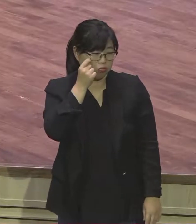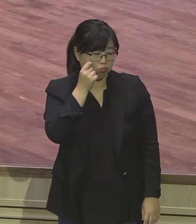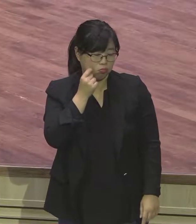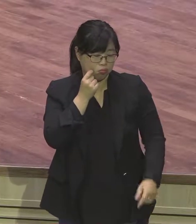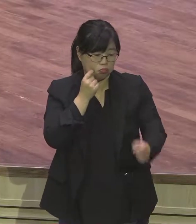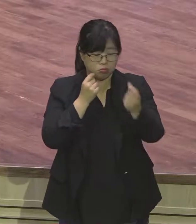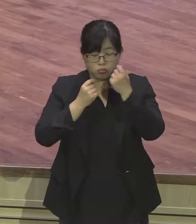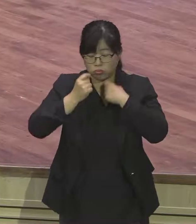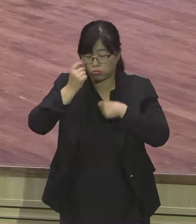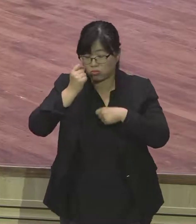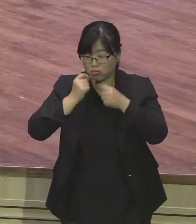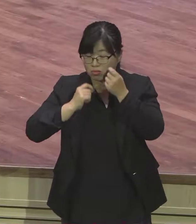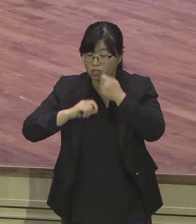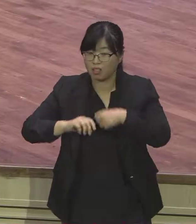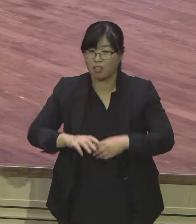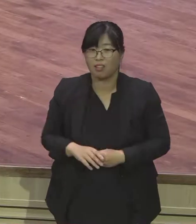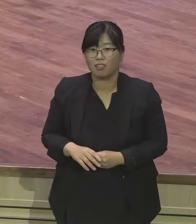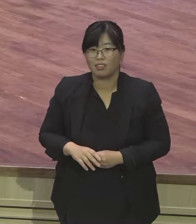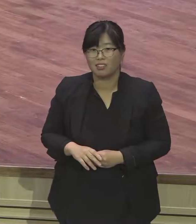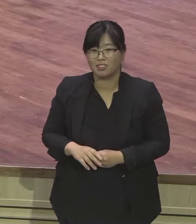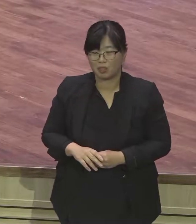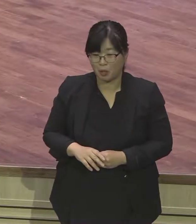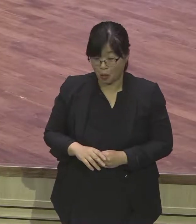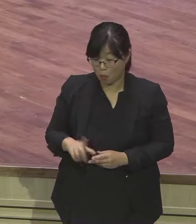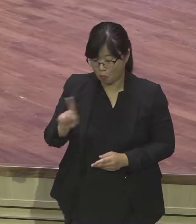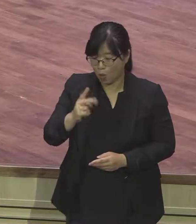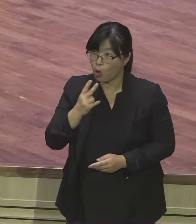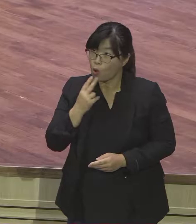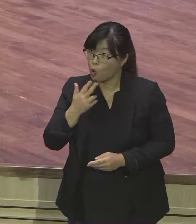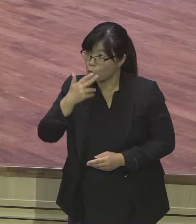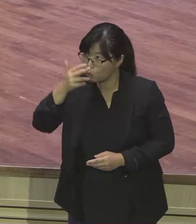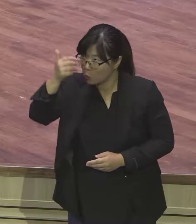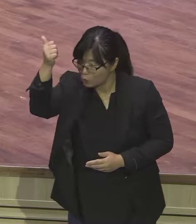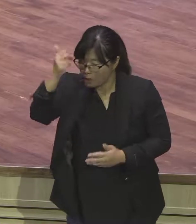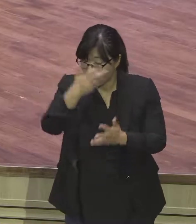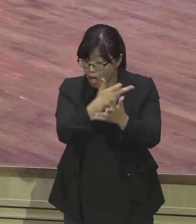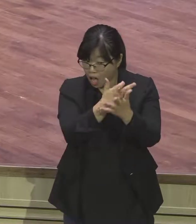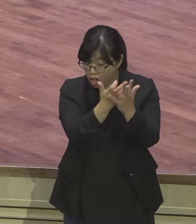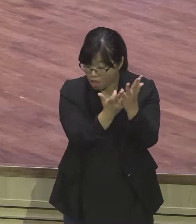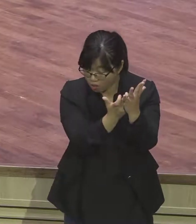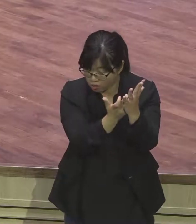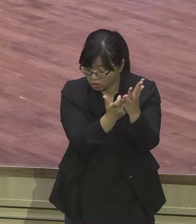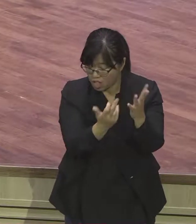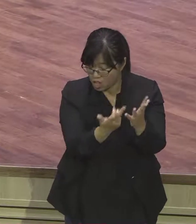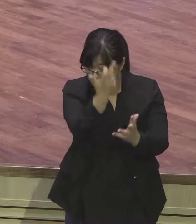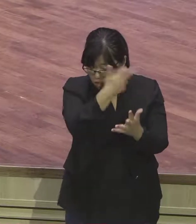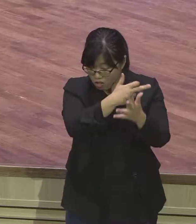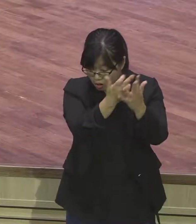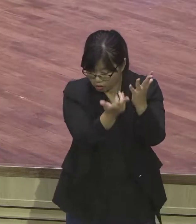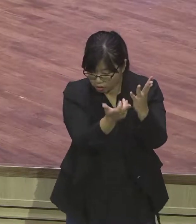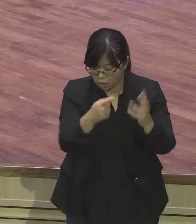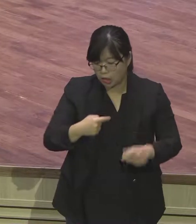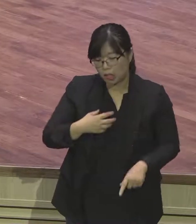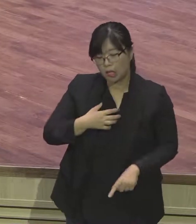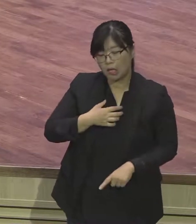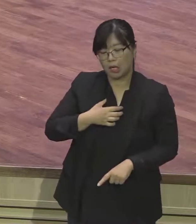요셉의 이 형들은 잠잠히 있질 못하고 요셉에게 말을 전합니다 아버지